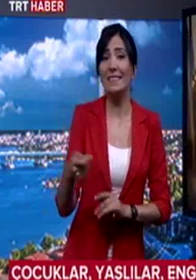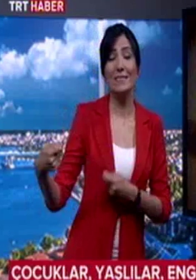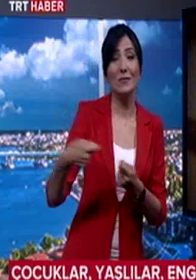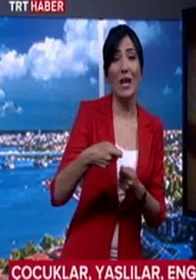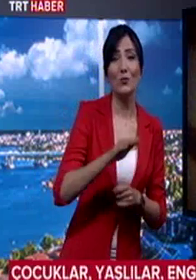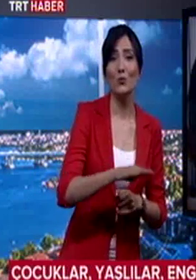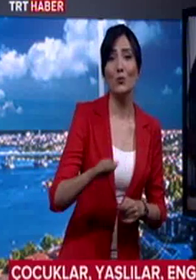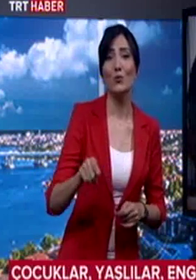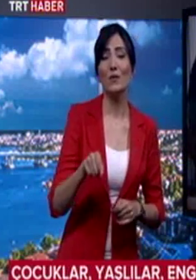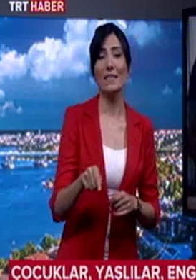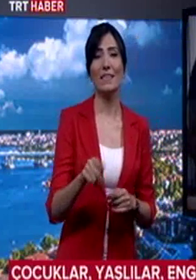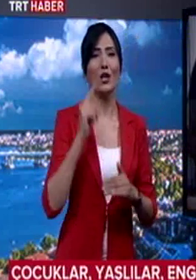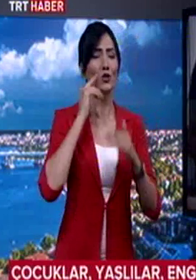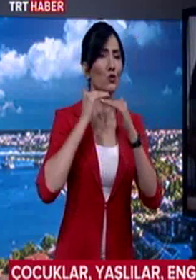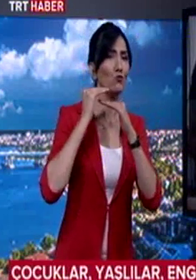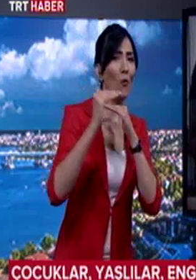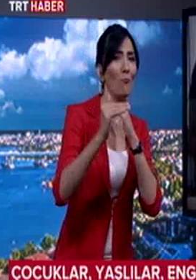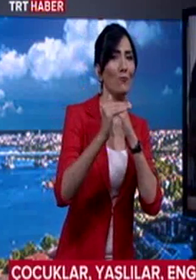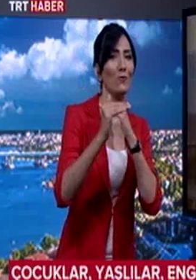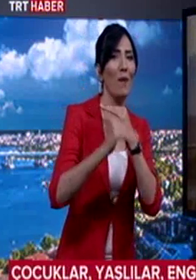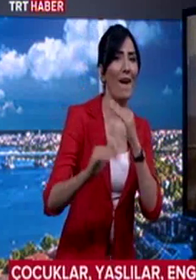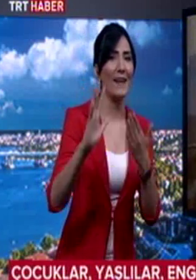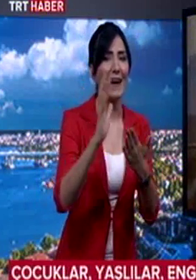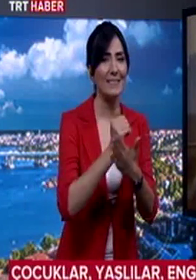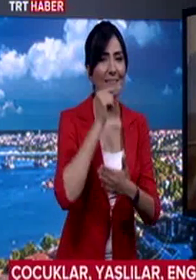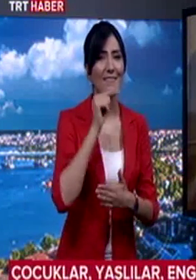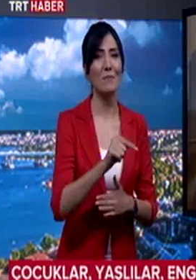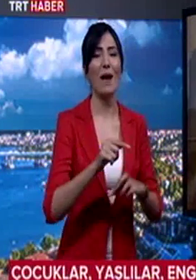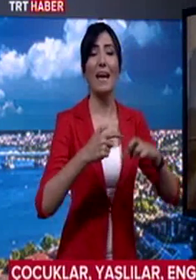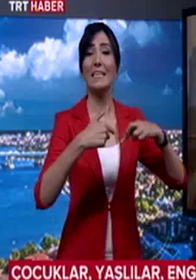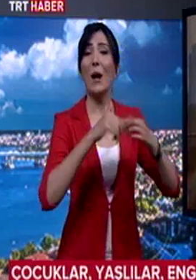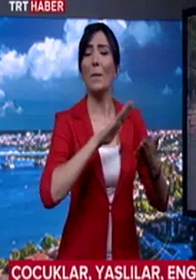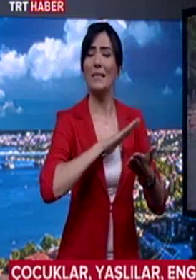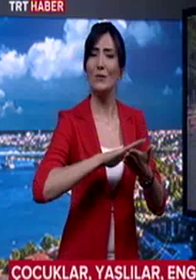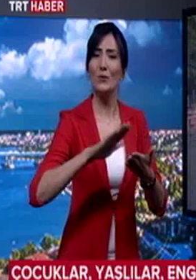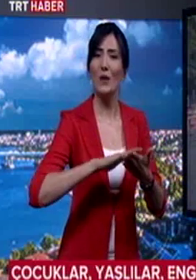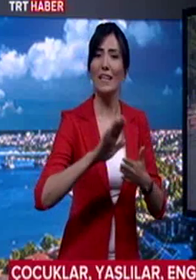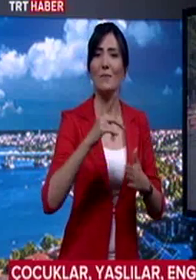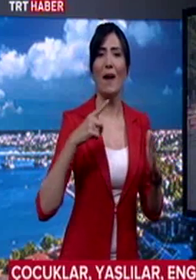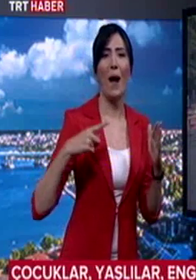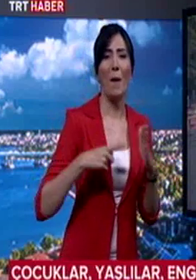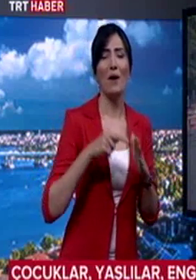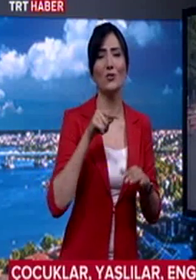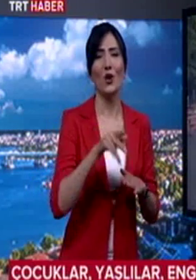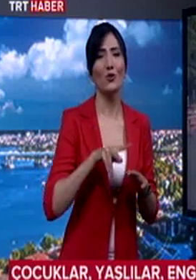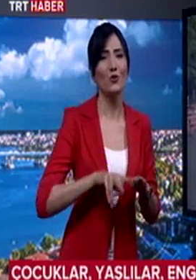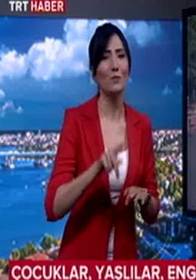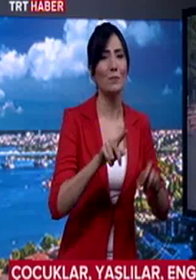topluma kazandırmak, rehabilite etmek maksatlı yürüttüğümüz bir proje. Hem